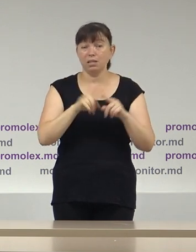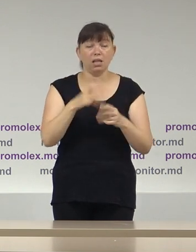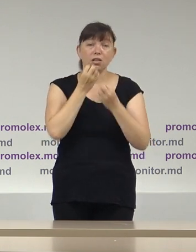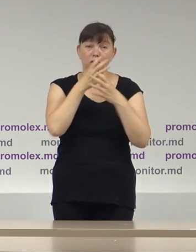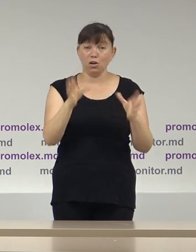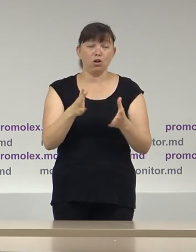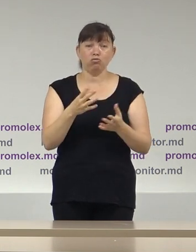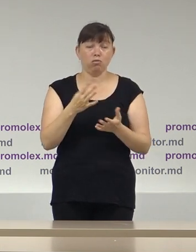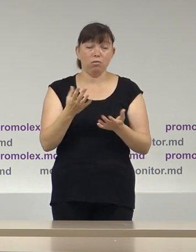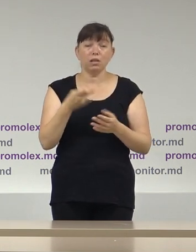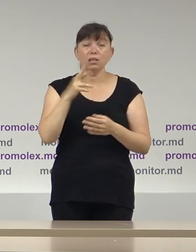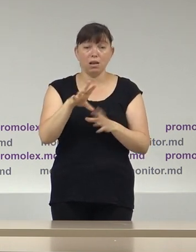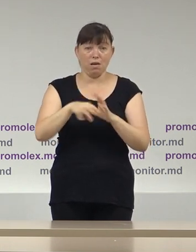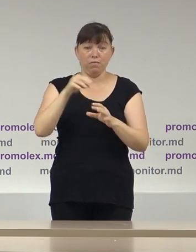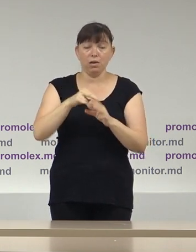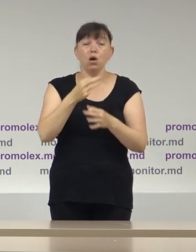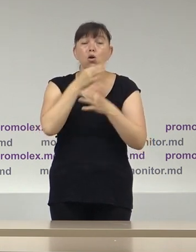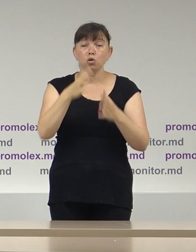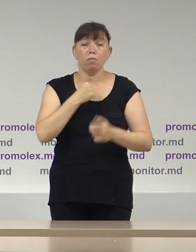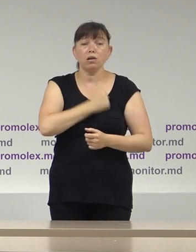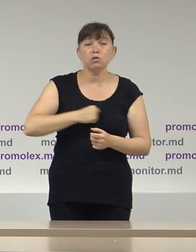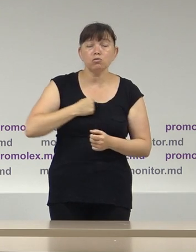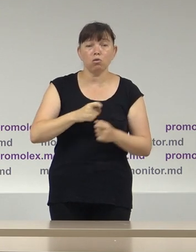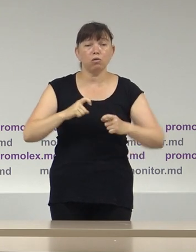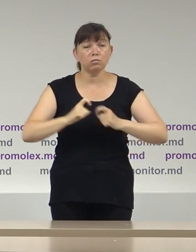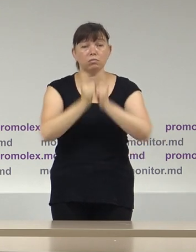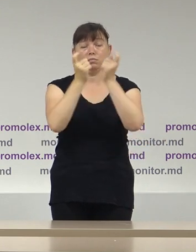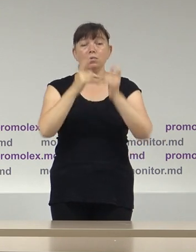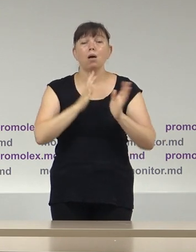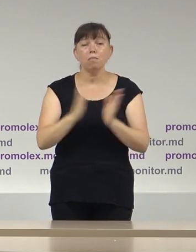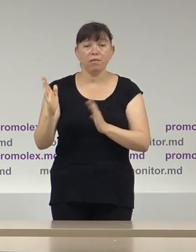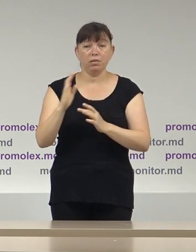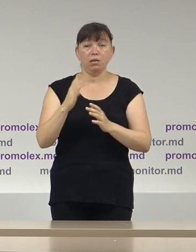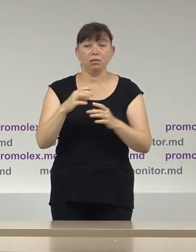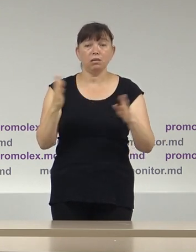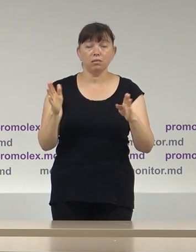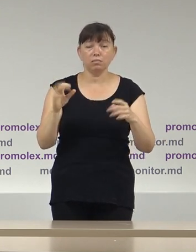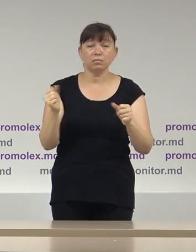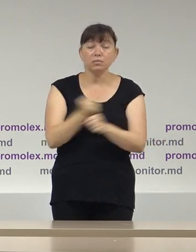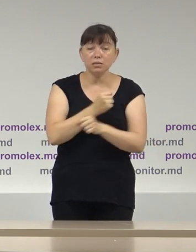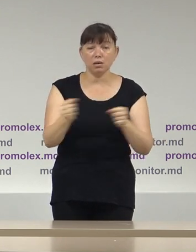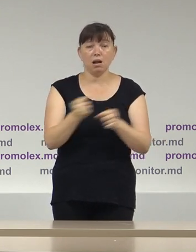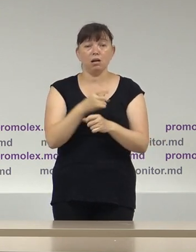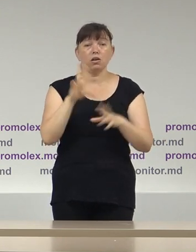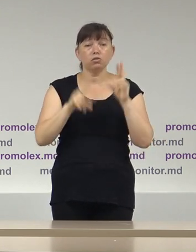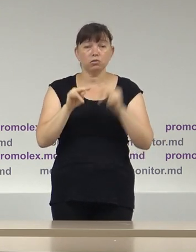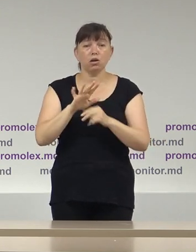campaniei electorale. Orici fel de agresivitate, comportament agresiv, intimidare